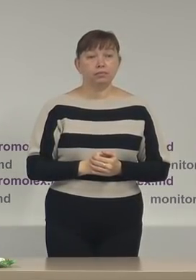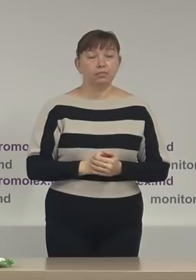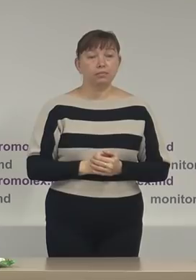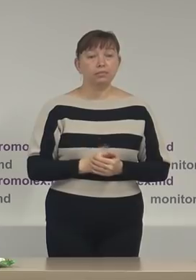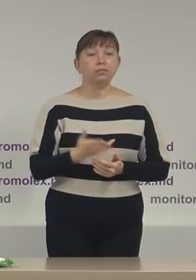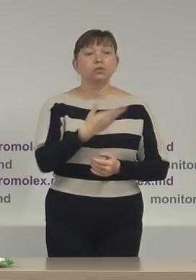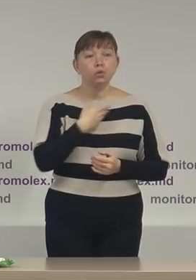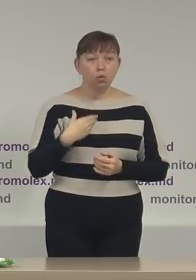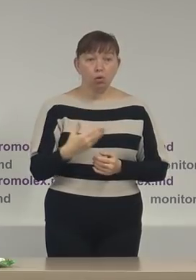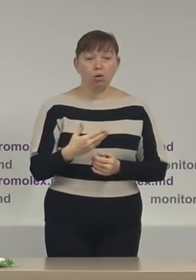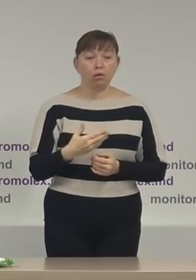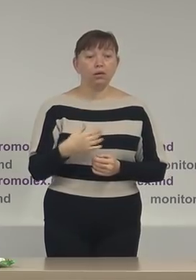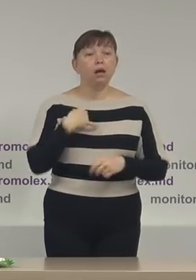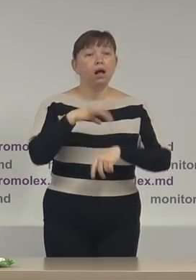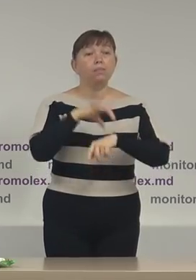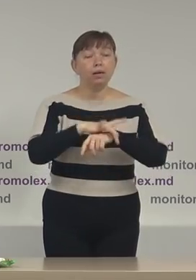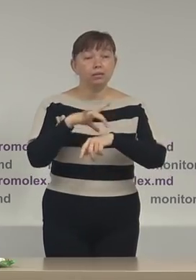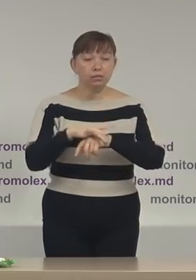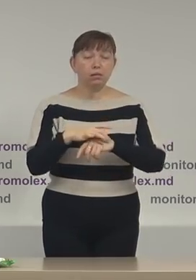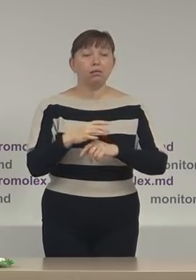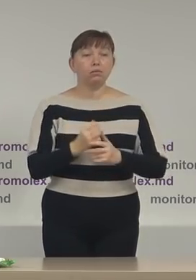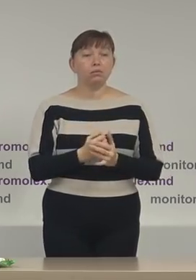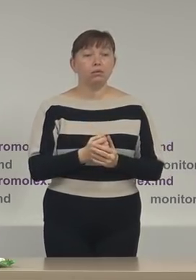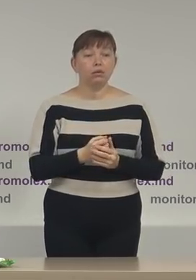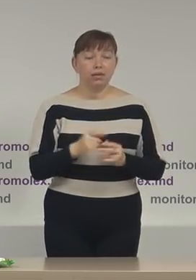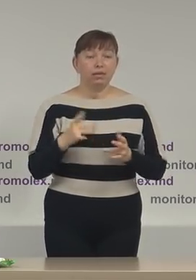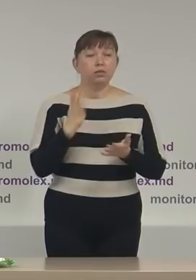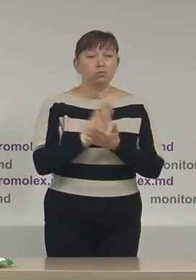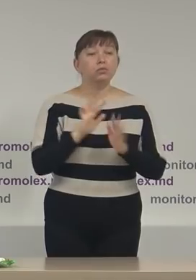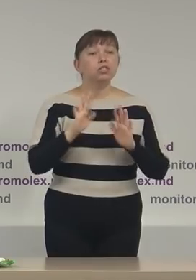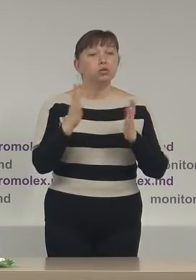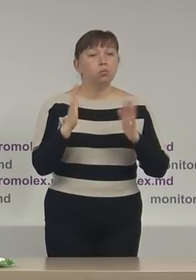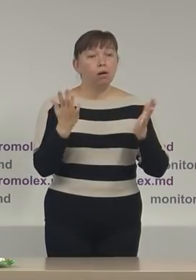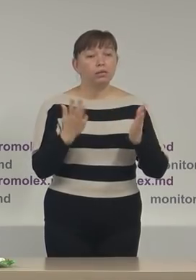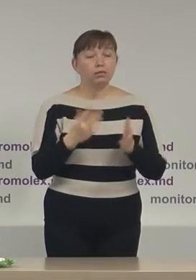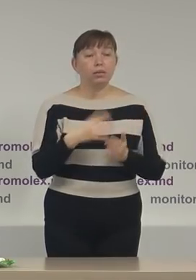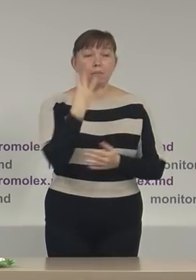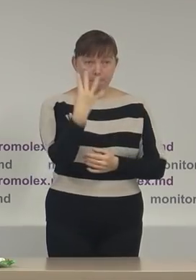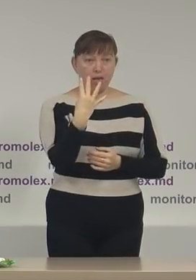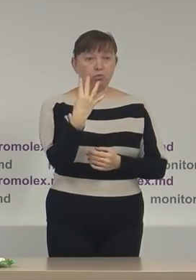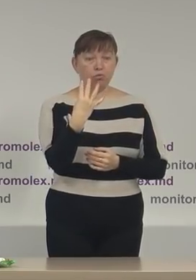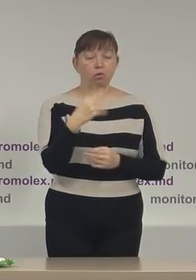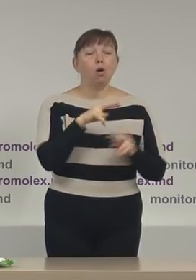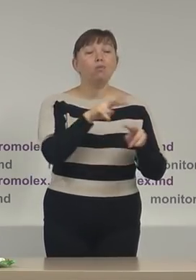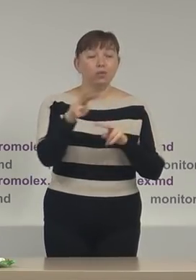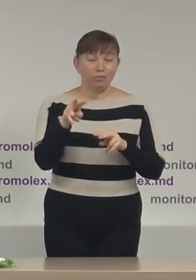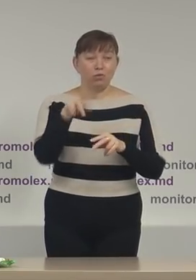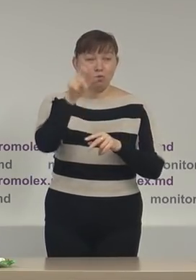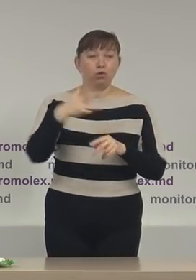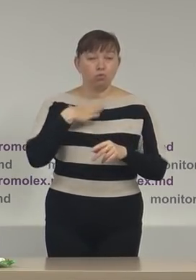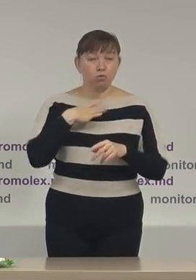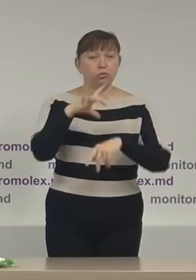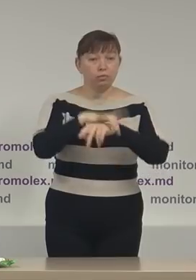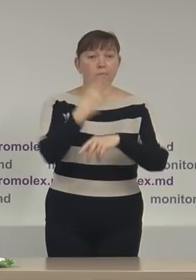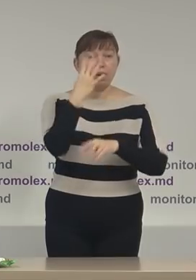Noi am atestat cel puțin situații patru, observătorii noștri au raportat cel